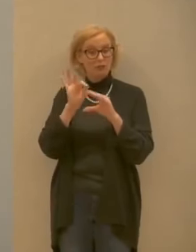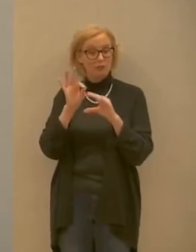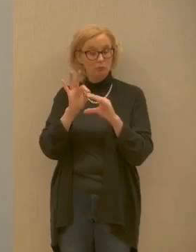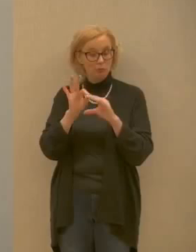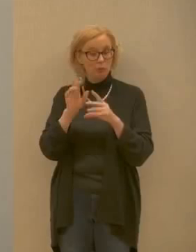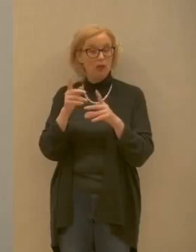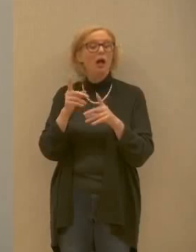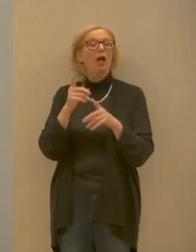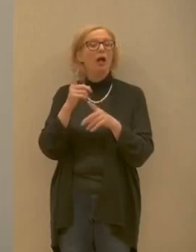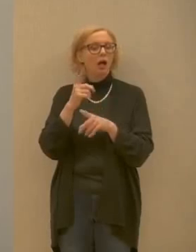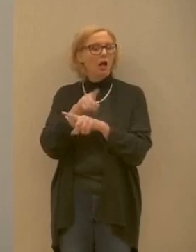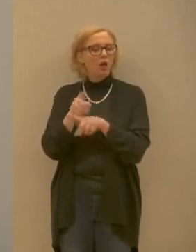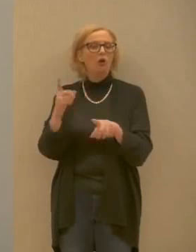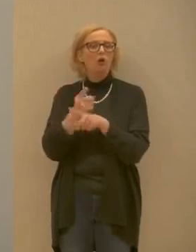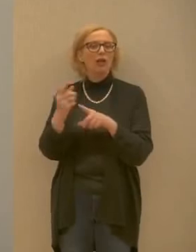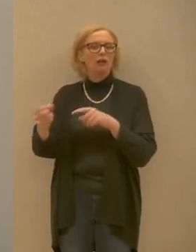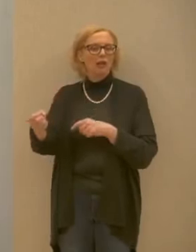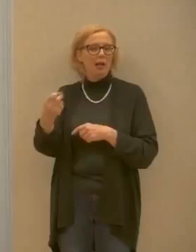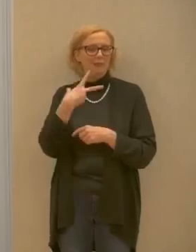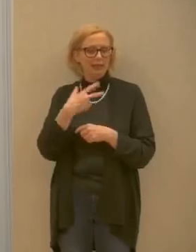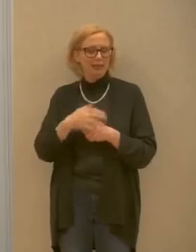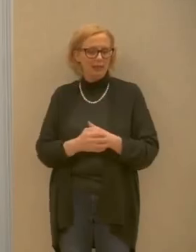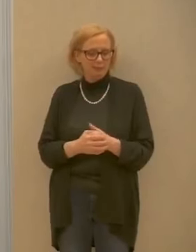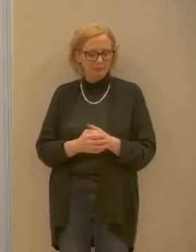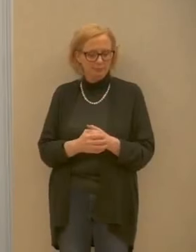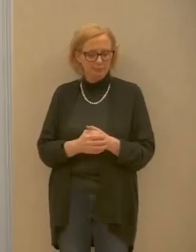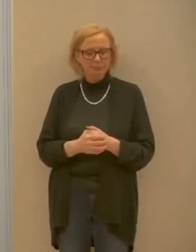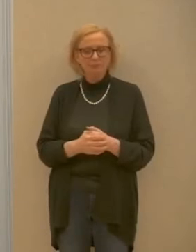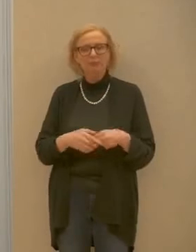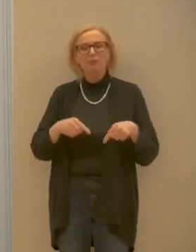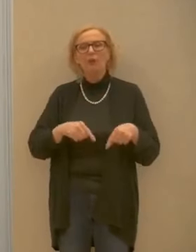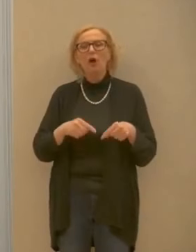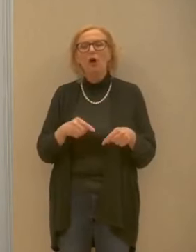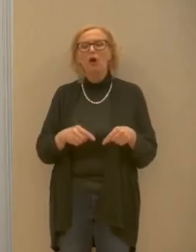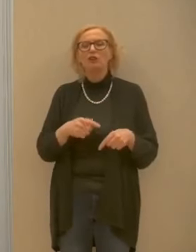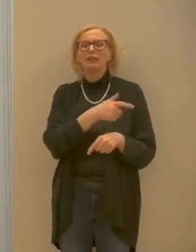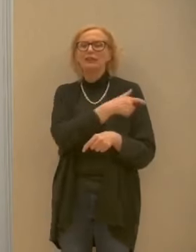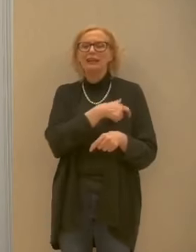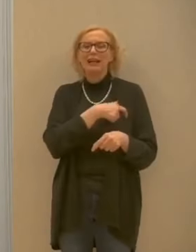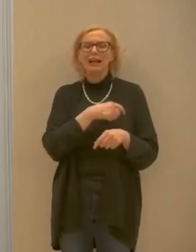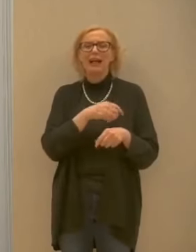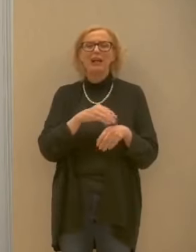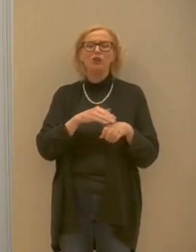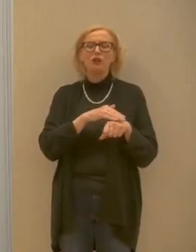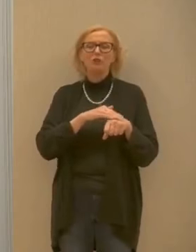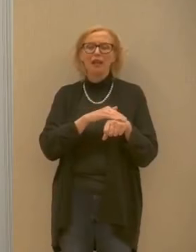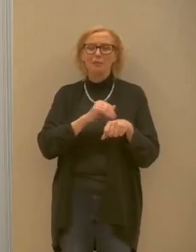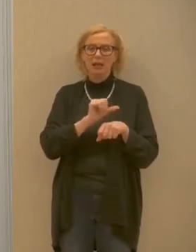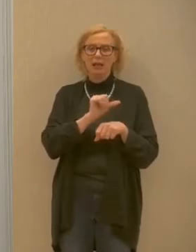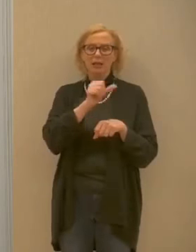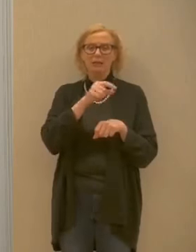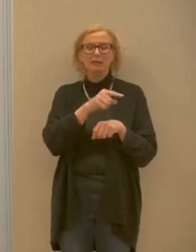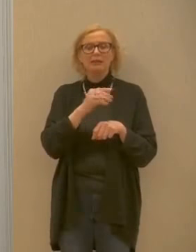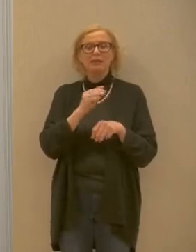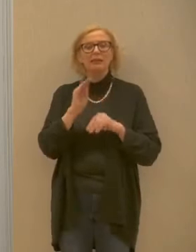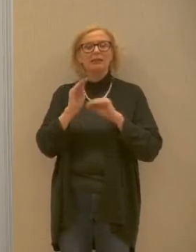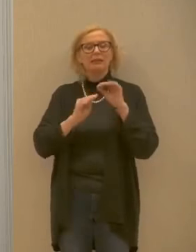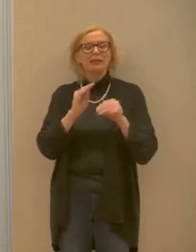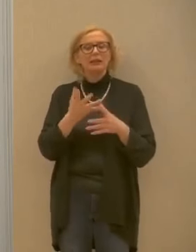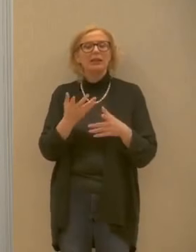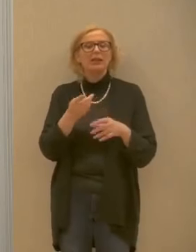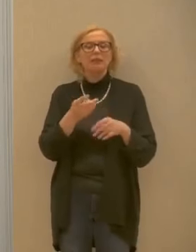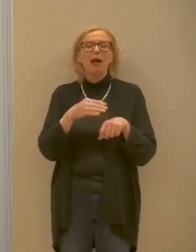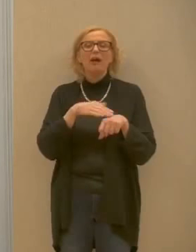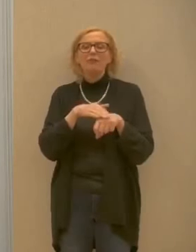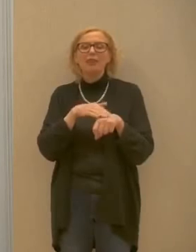comunicano Oggi il principale sindacato degli infermieri in un comunicato chiede di sapere quanti sono infermieri e